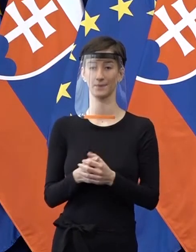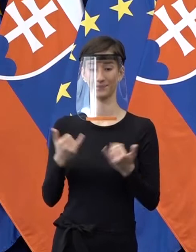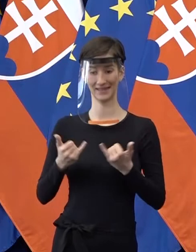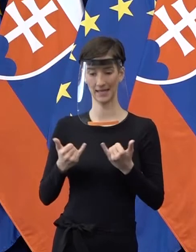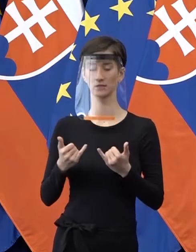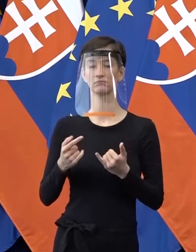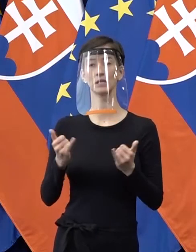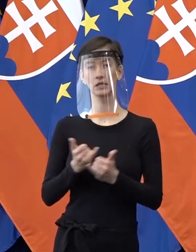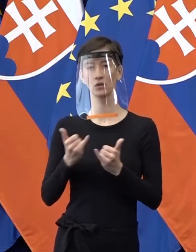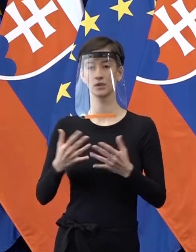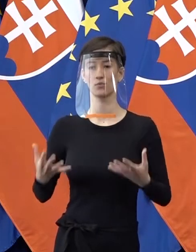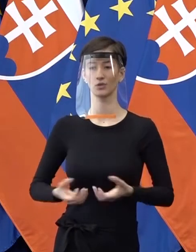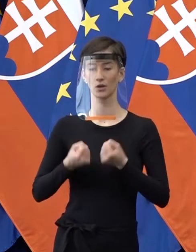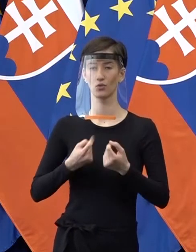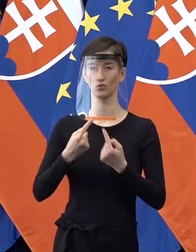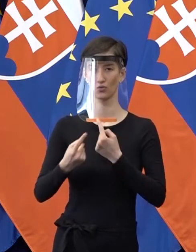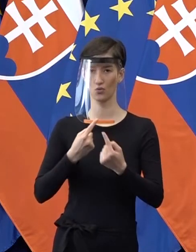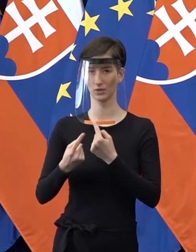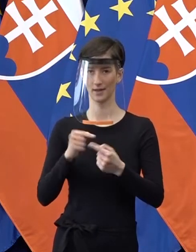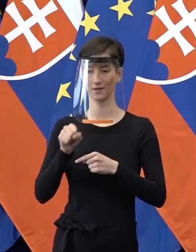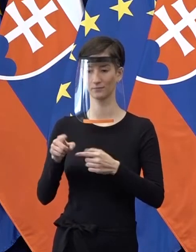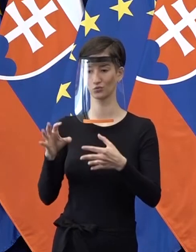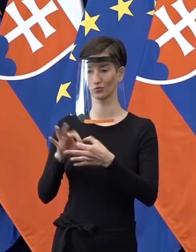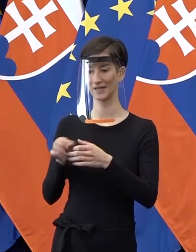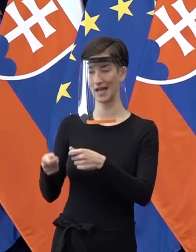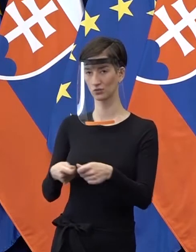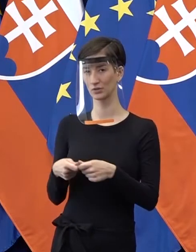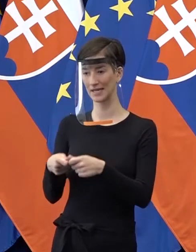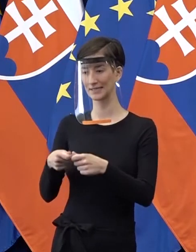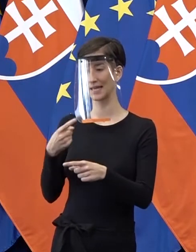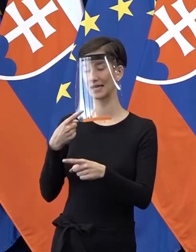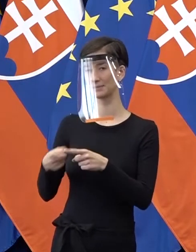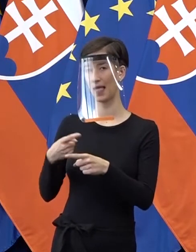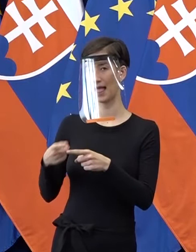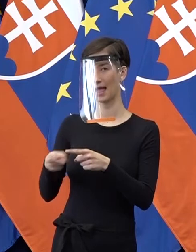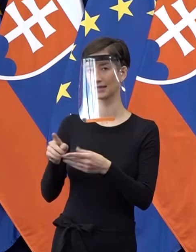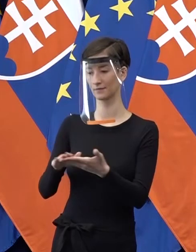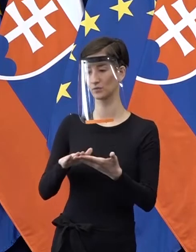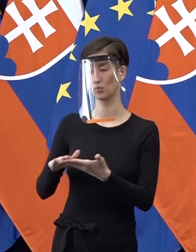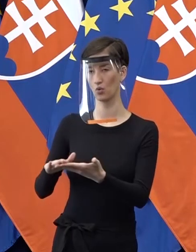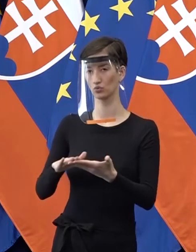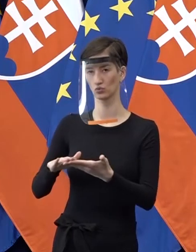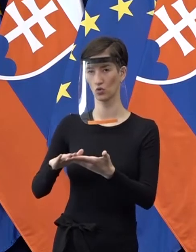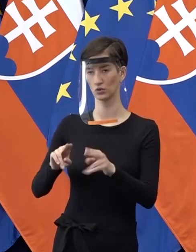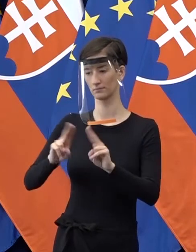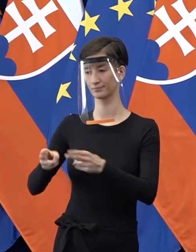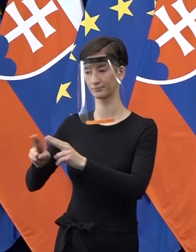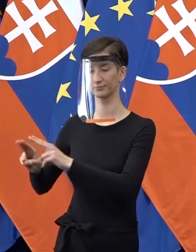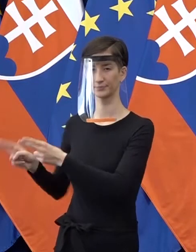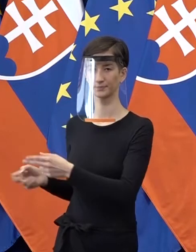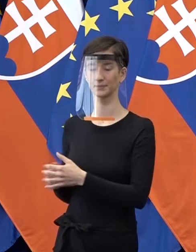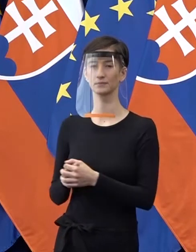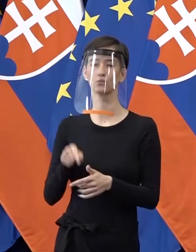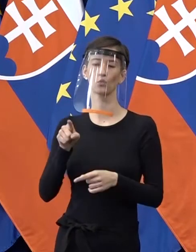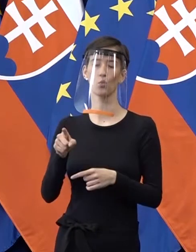podobné uzavrieť a dohodnúť aj s asociáciou leasingových spoločností, ktoré sú samozrejme ako podnikateľia alebo